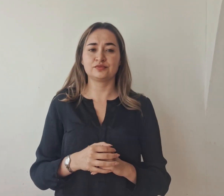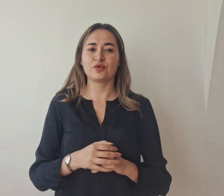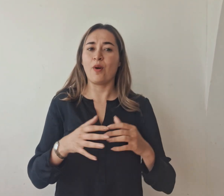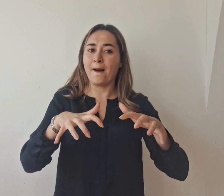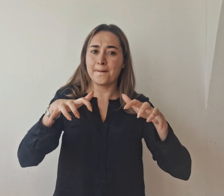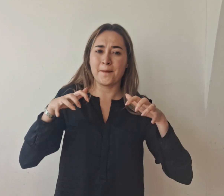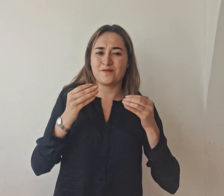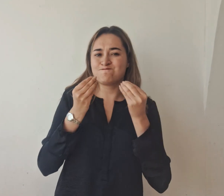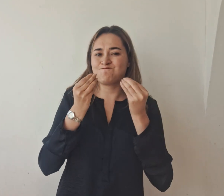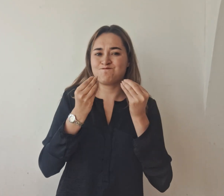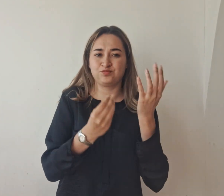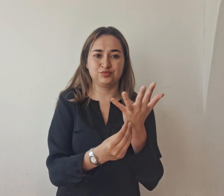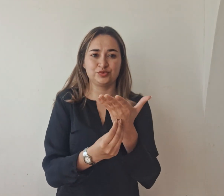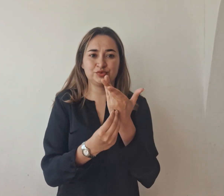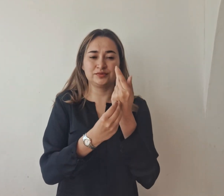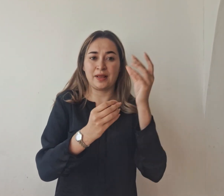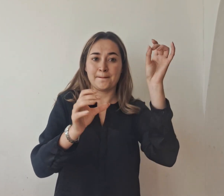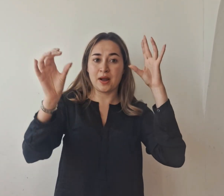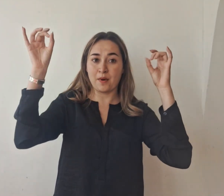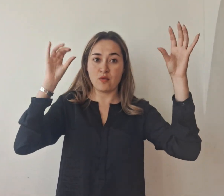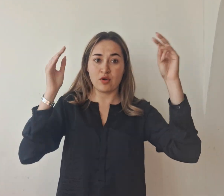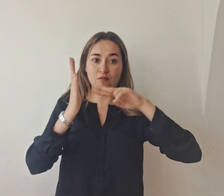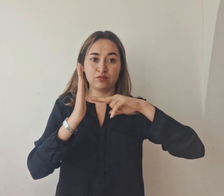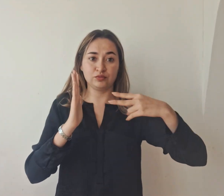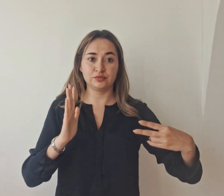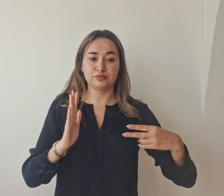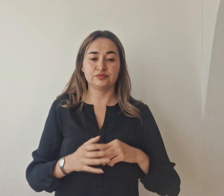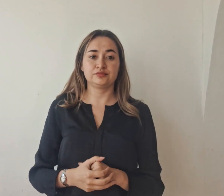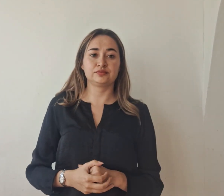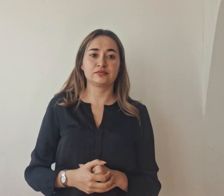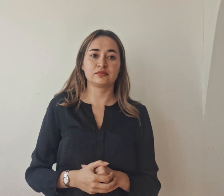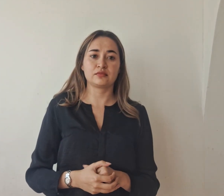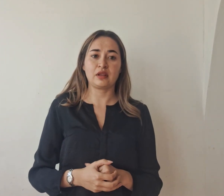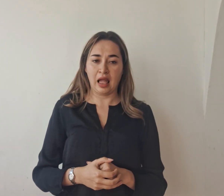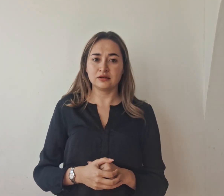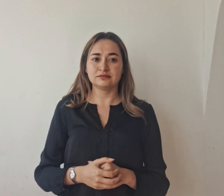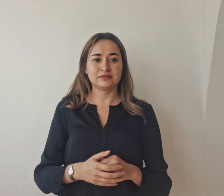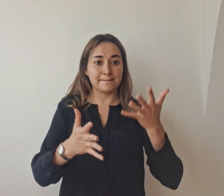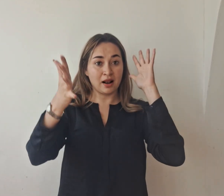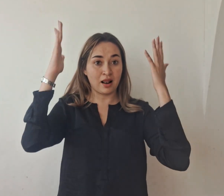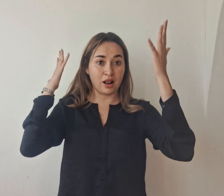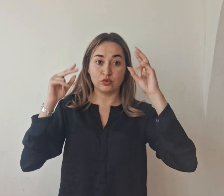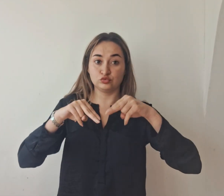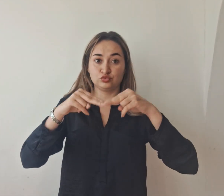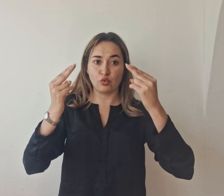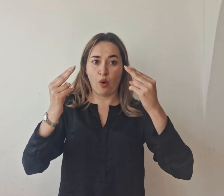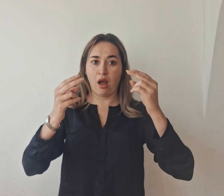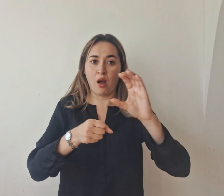cargado de arte, luces y tecnología, que le permitió celebrar a Tunja como ciudad de origen.